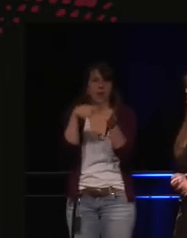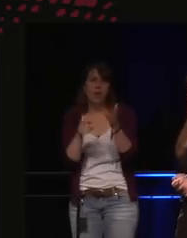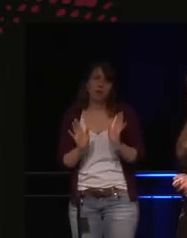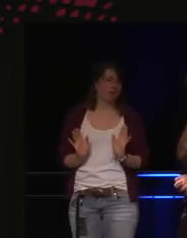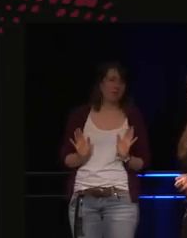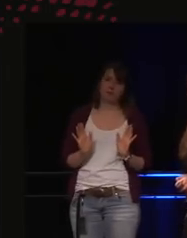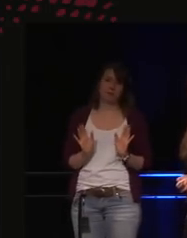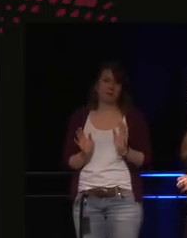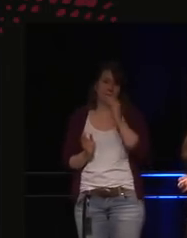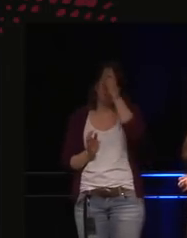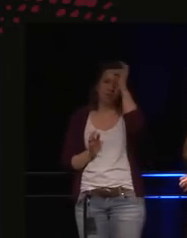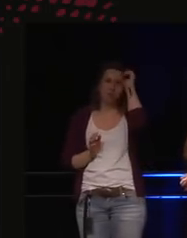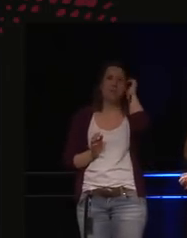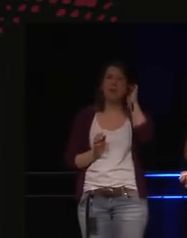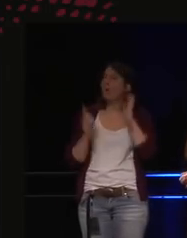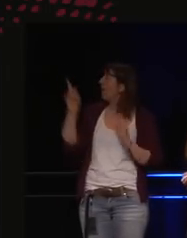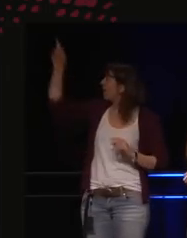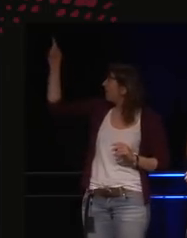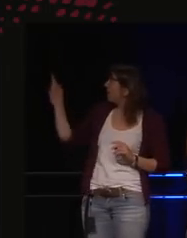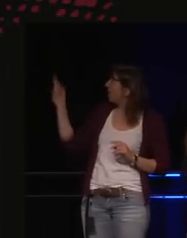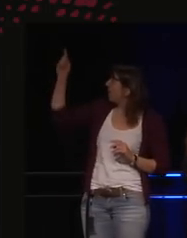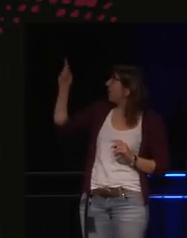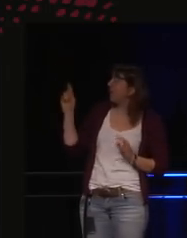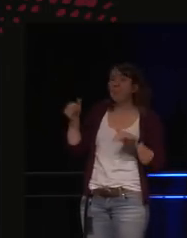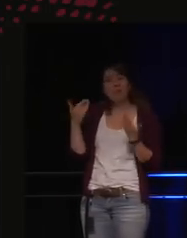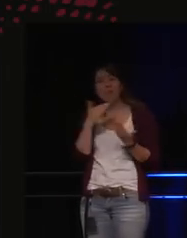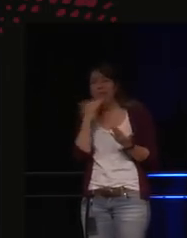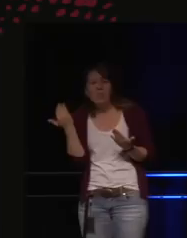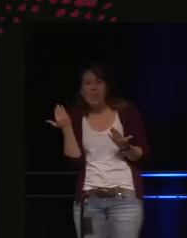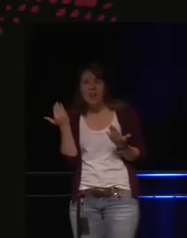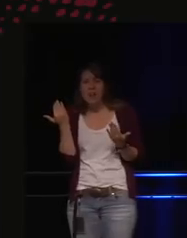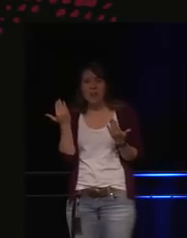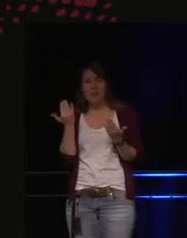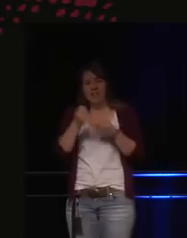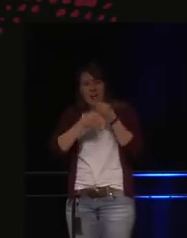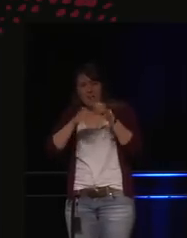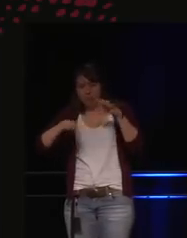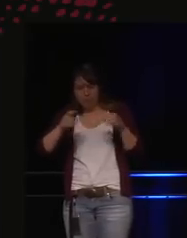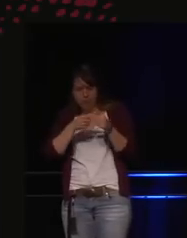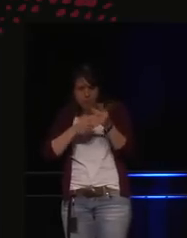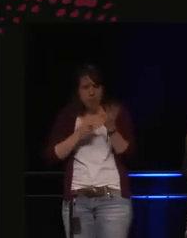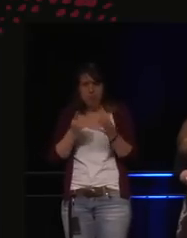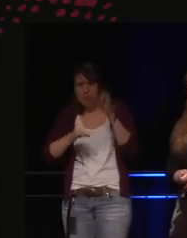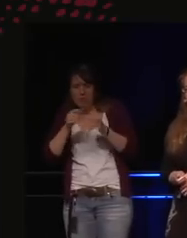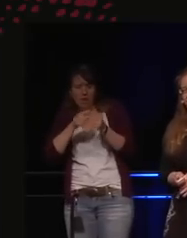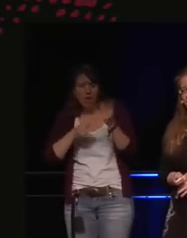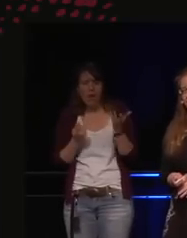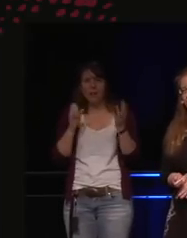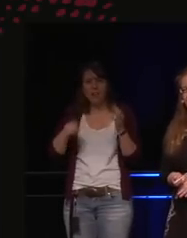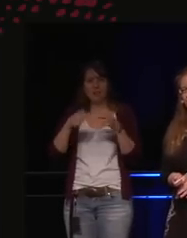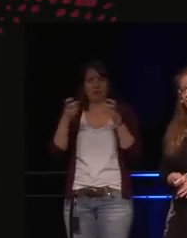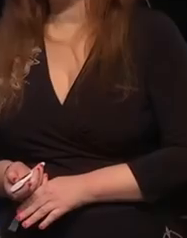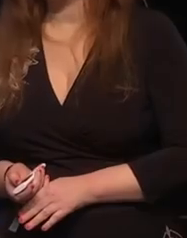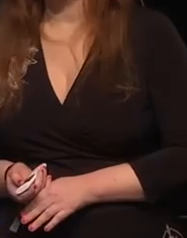Da gibt es alle diese Smart Avices wie Leuchtmittel. Aber